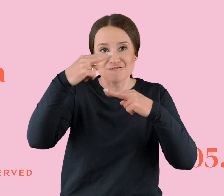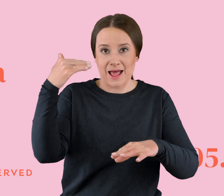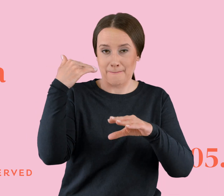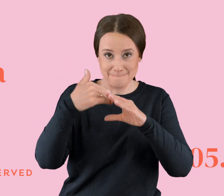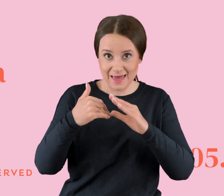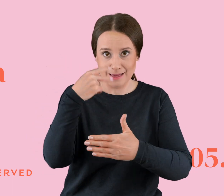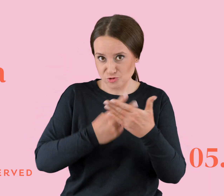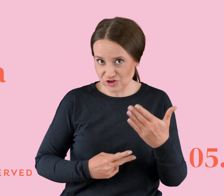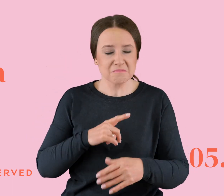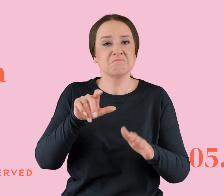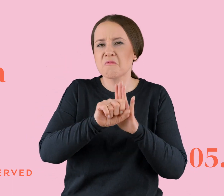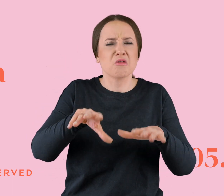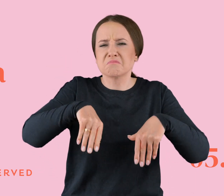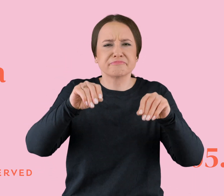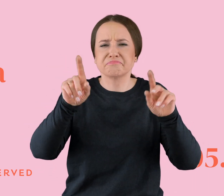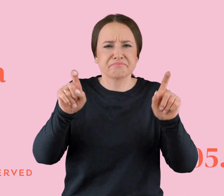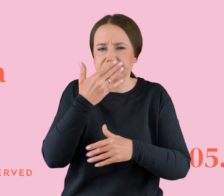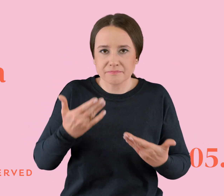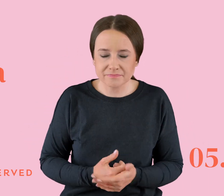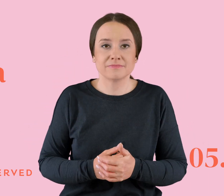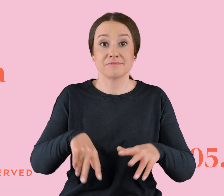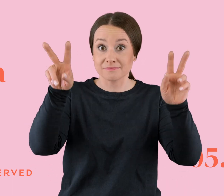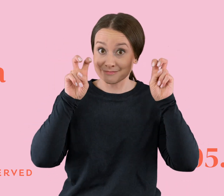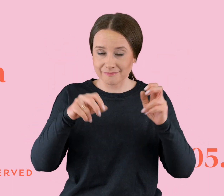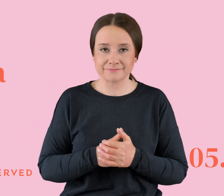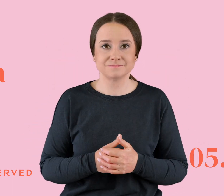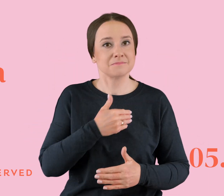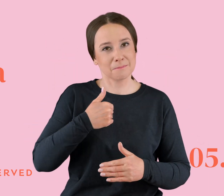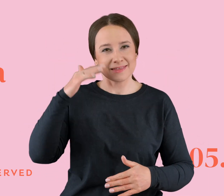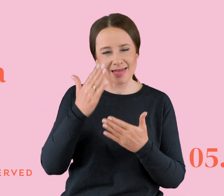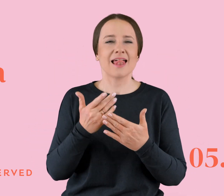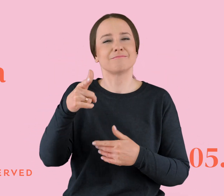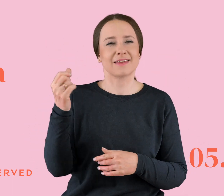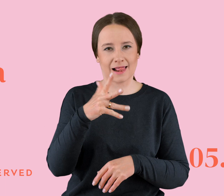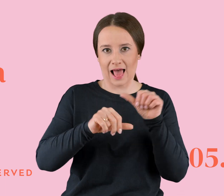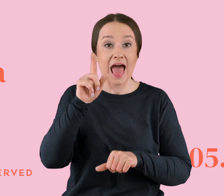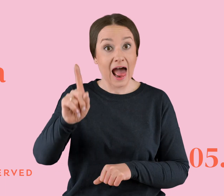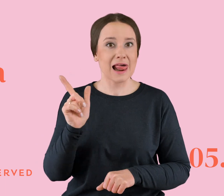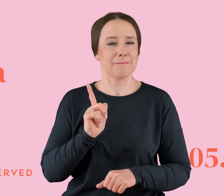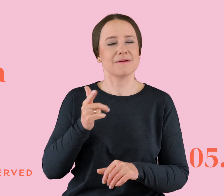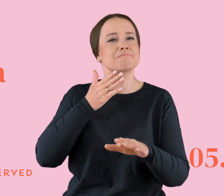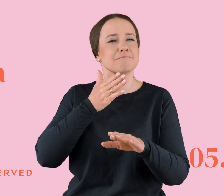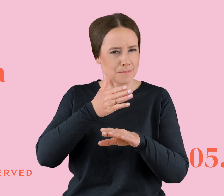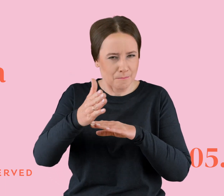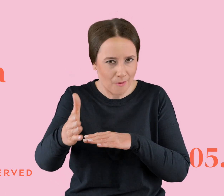tragiczna historia. Cytuję. Znaliśmy się kilka lat, ale zaczęliśmy być ze sobą trochę później. Ona bardzo naciskała, żeby